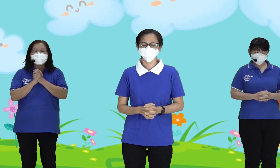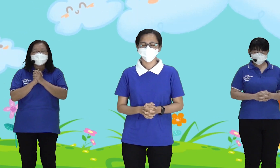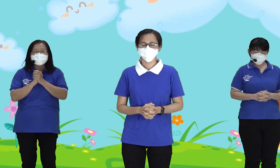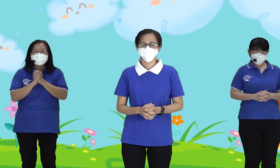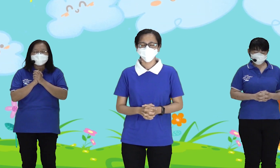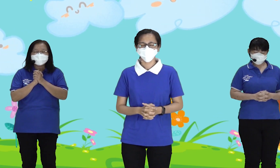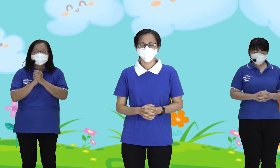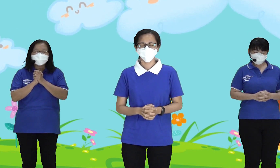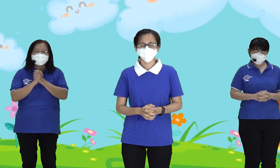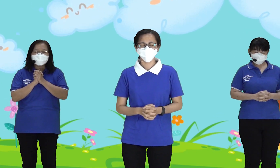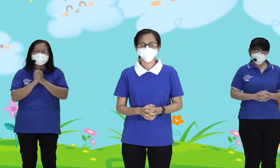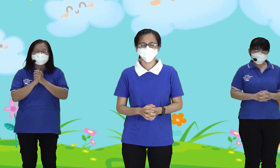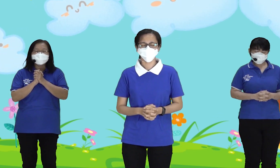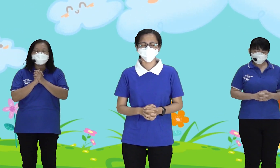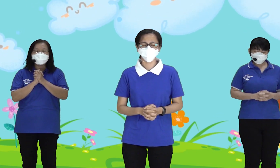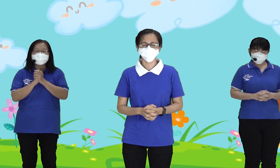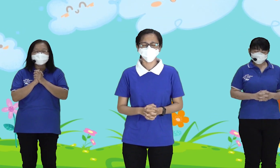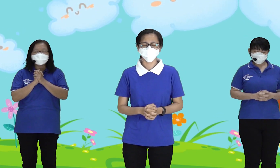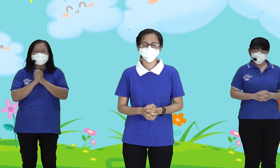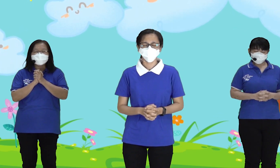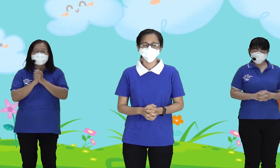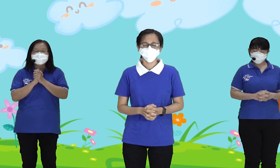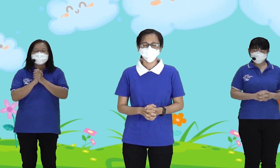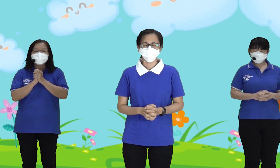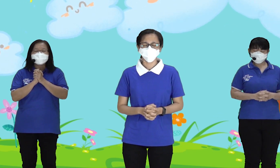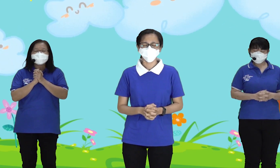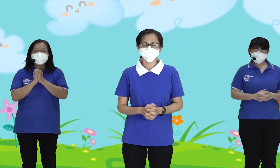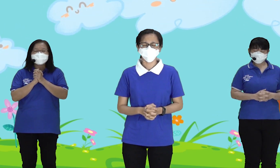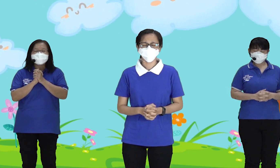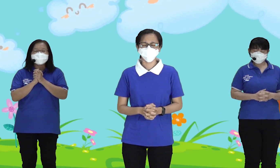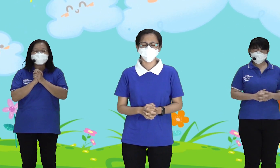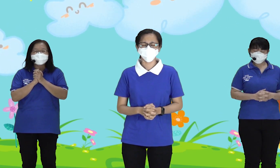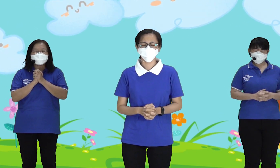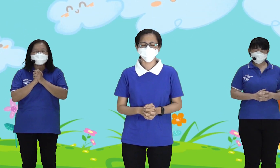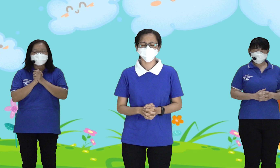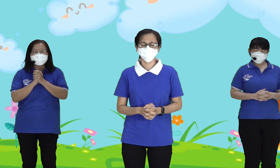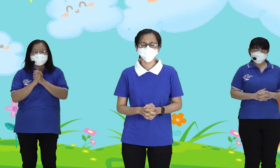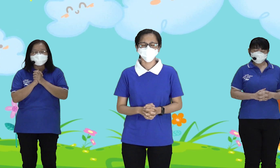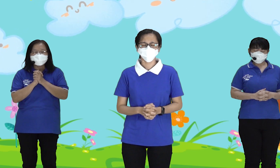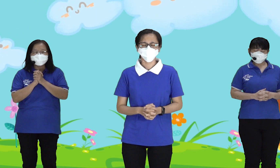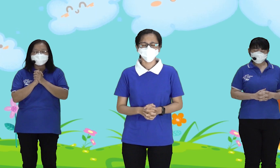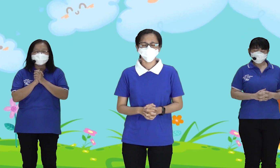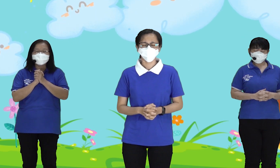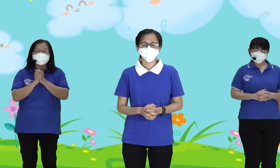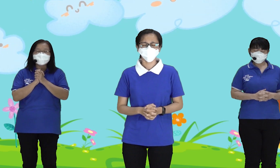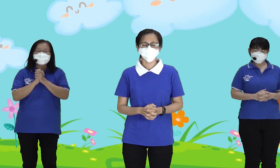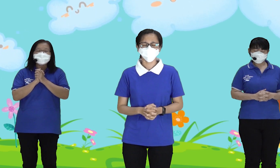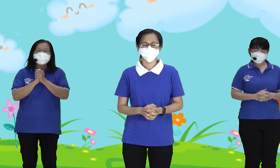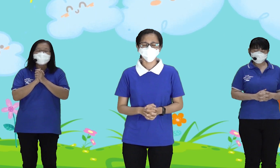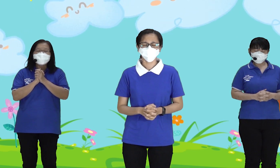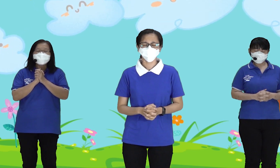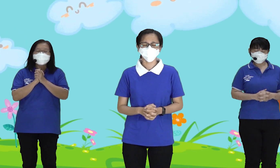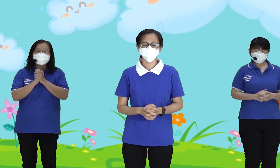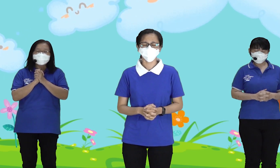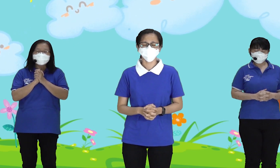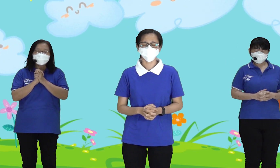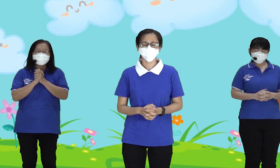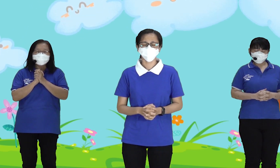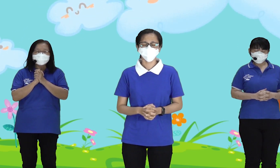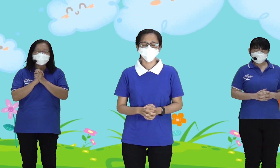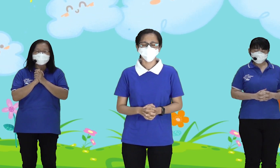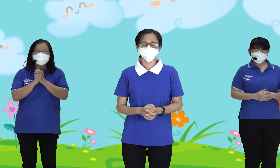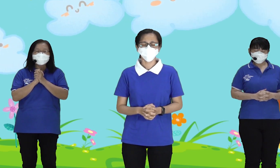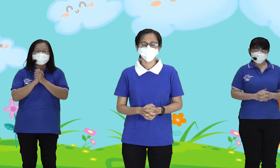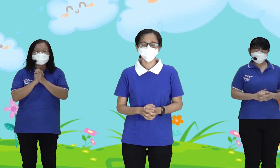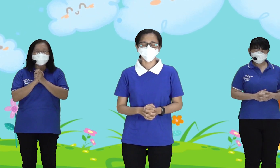Bapak di dalam surga Terima kasih Tuhan selalu menjaga kesehatan kami semua Pada pagi hari ini